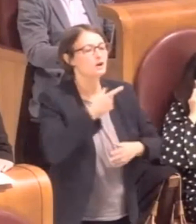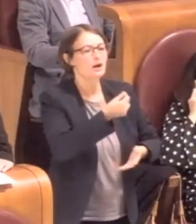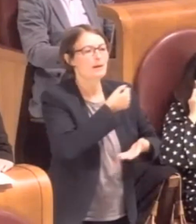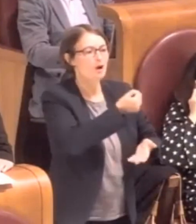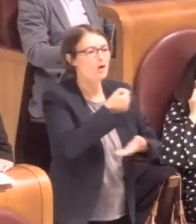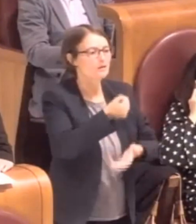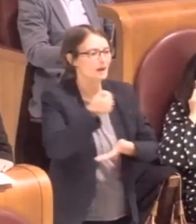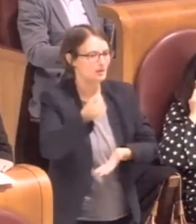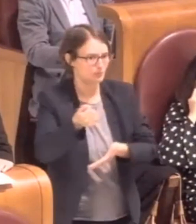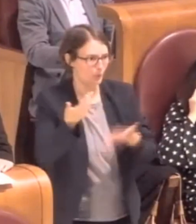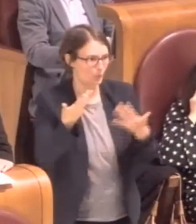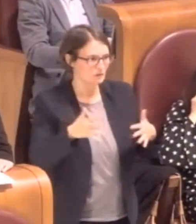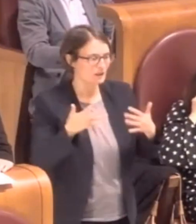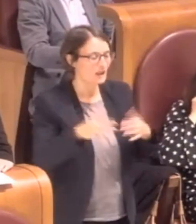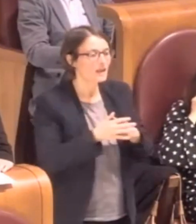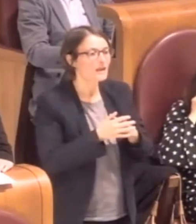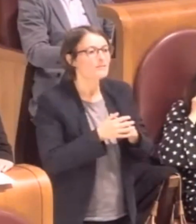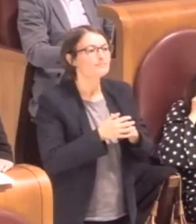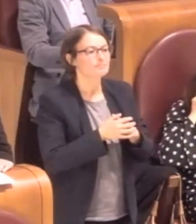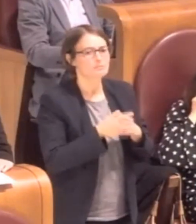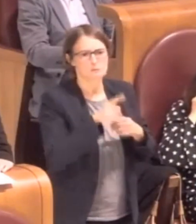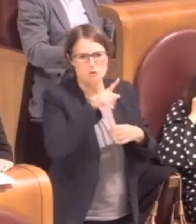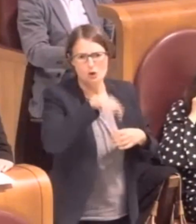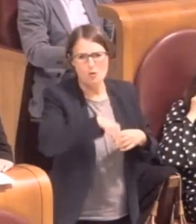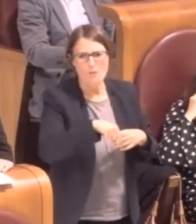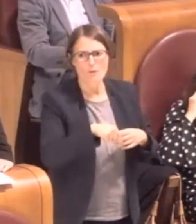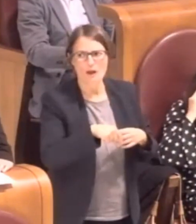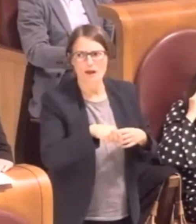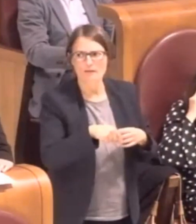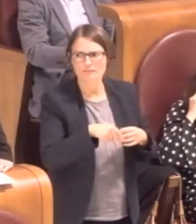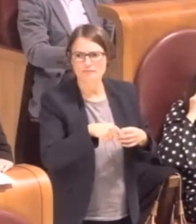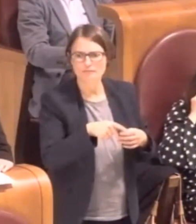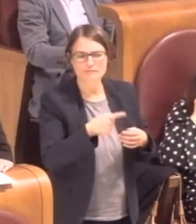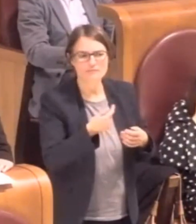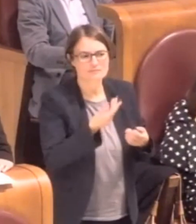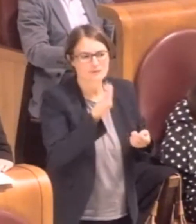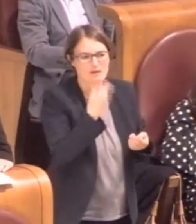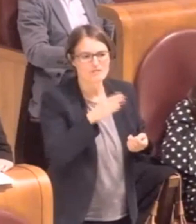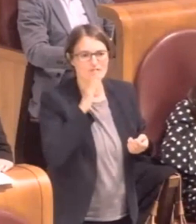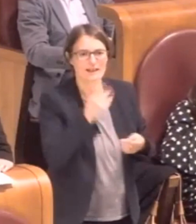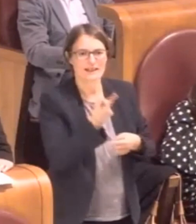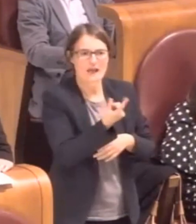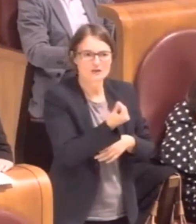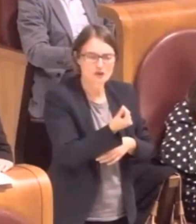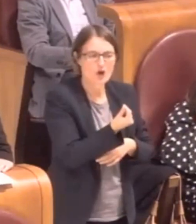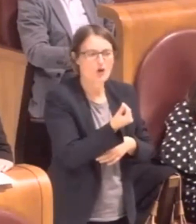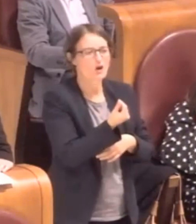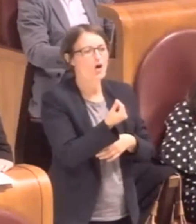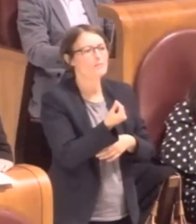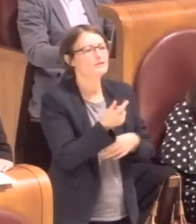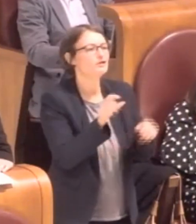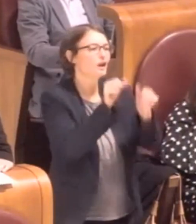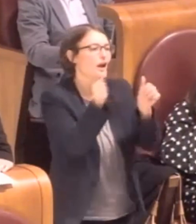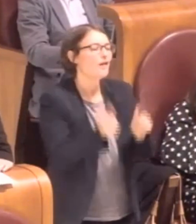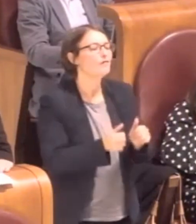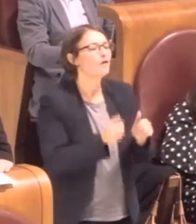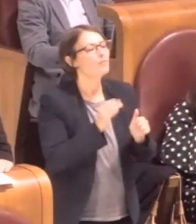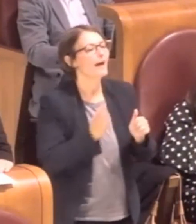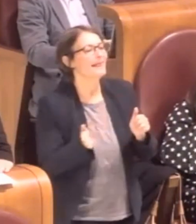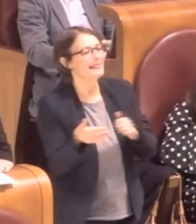anche rispetto a quelli che sono i vantaggi economici in forma indiretta, quindi